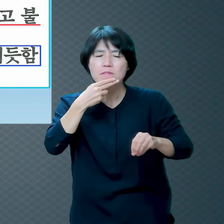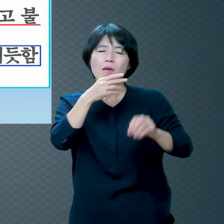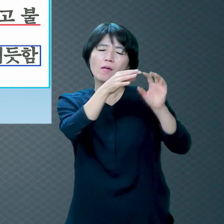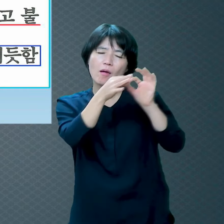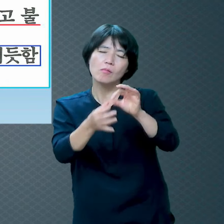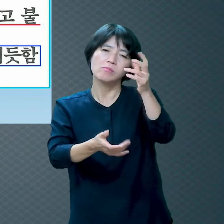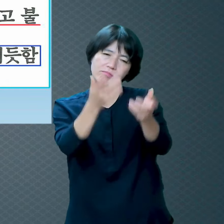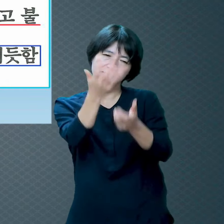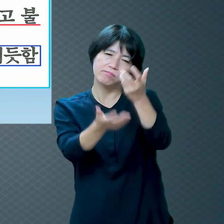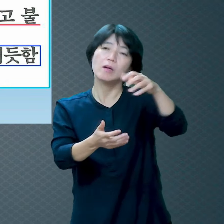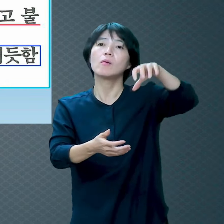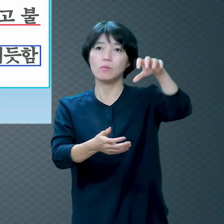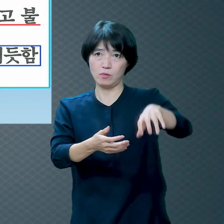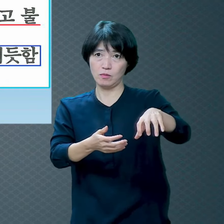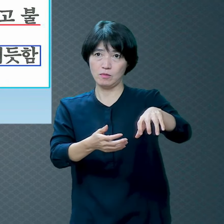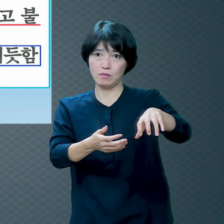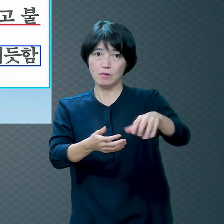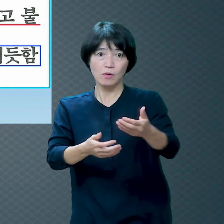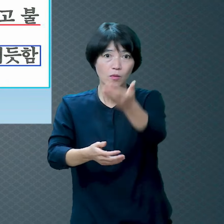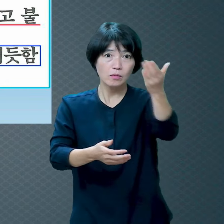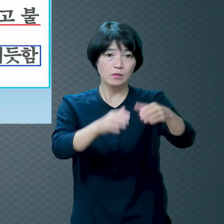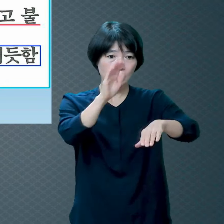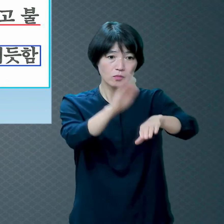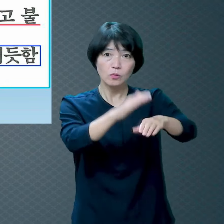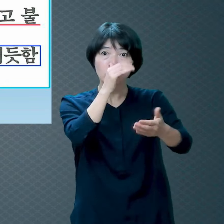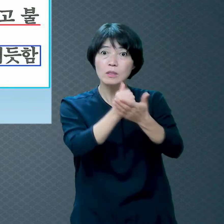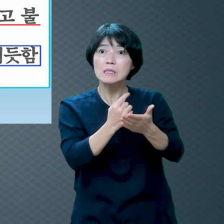어떻게? 도끼로 내 손 찍을 수 있어요?